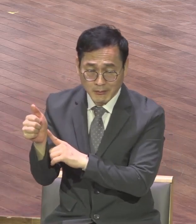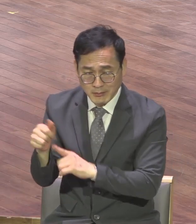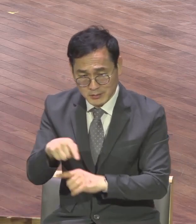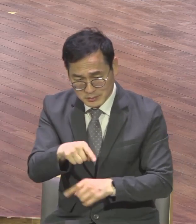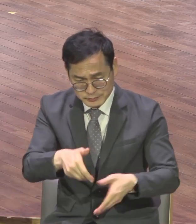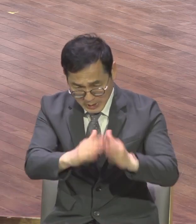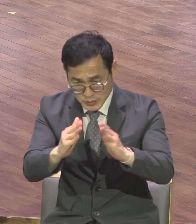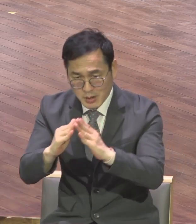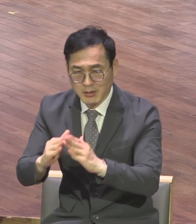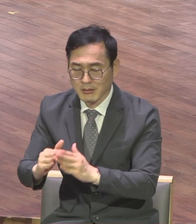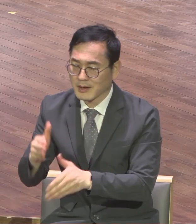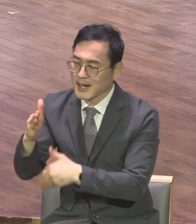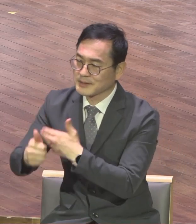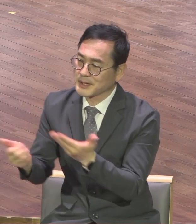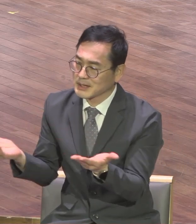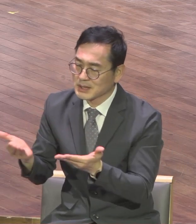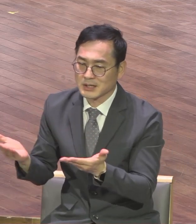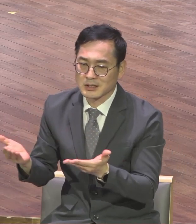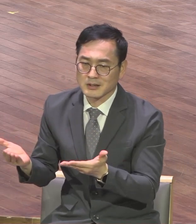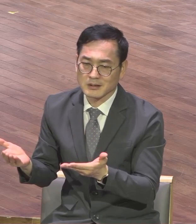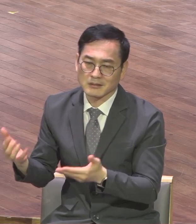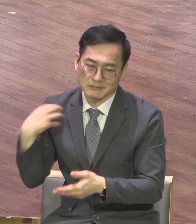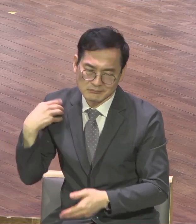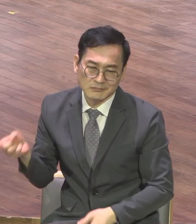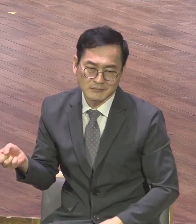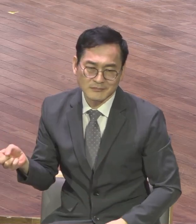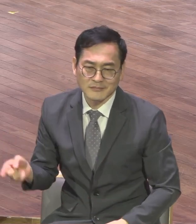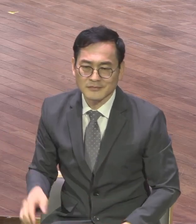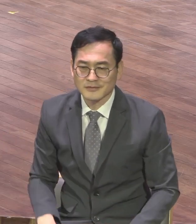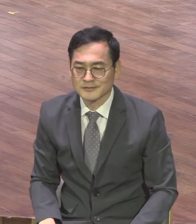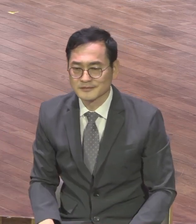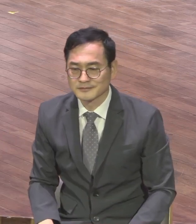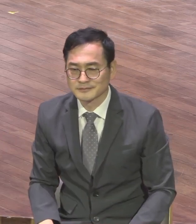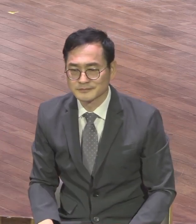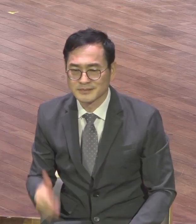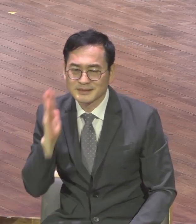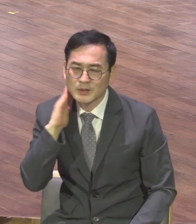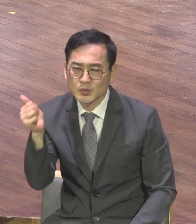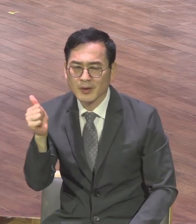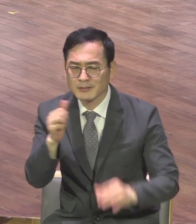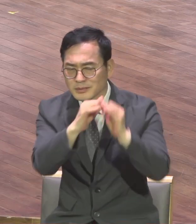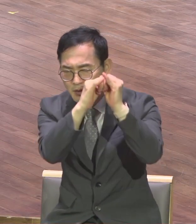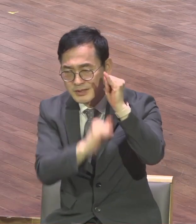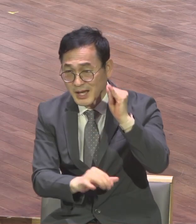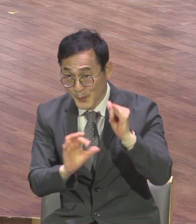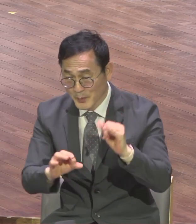역대 대통령들 거의 다 재판 다 받았잖아요